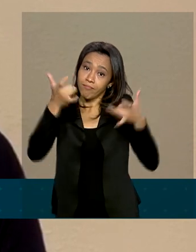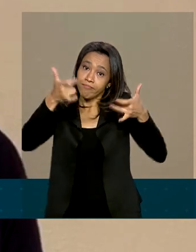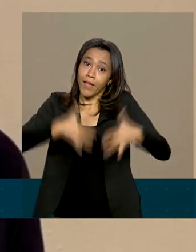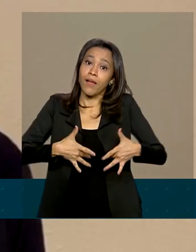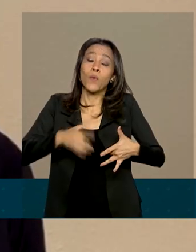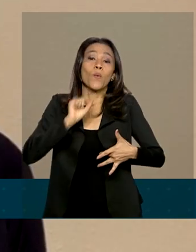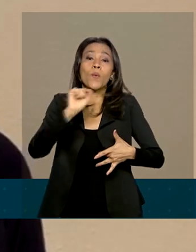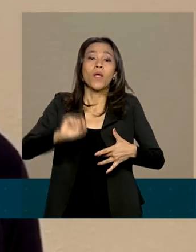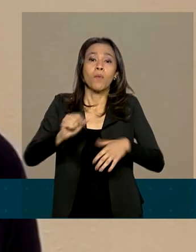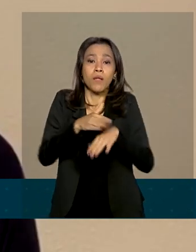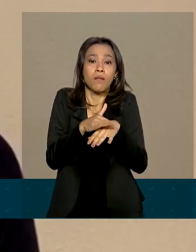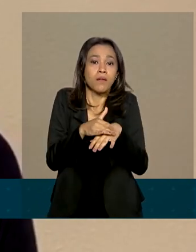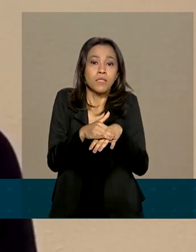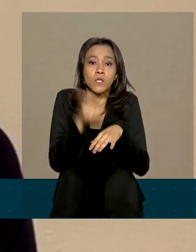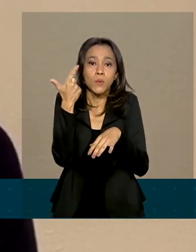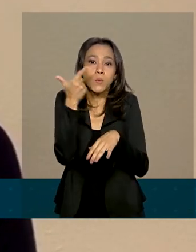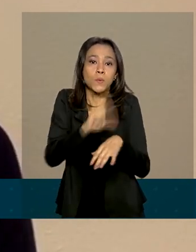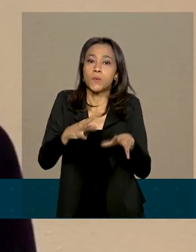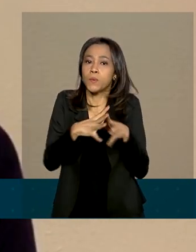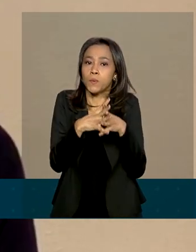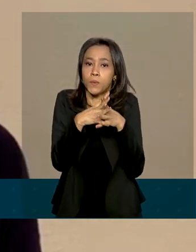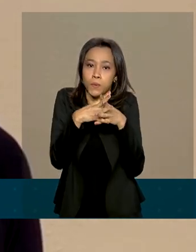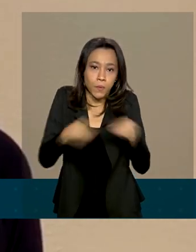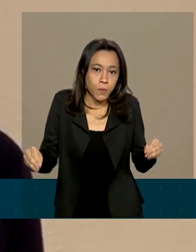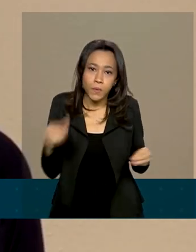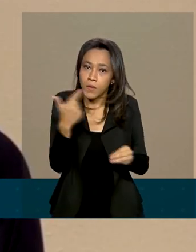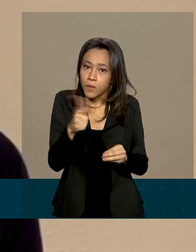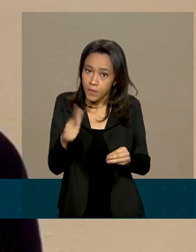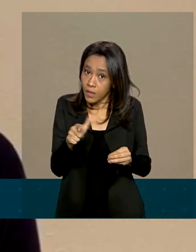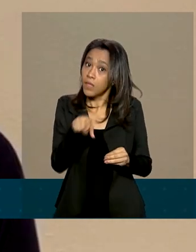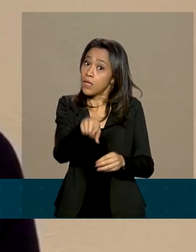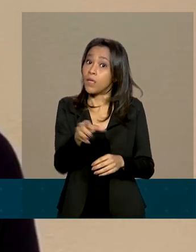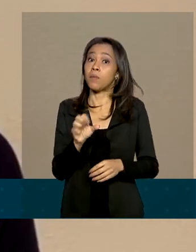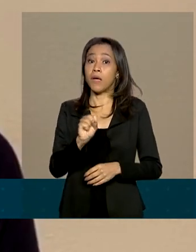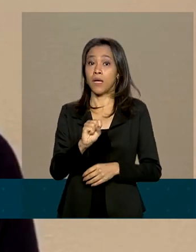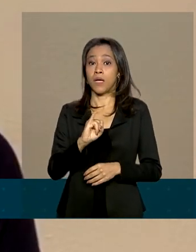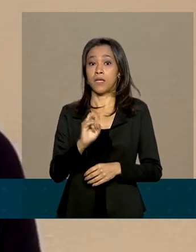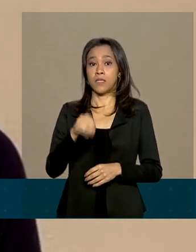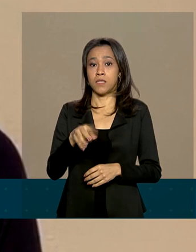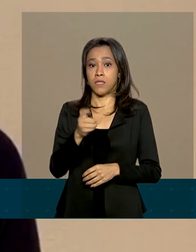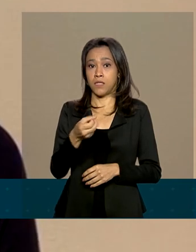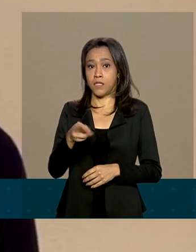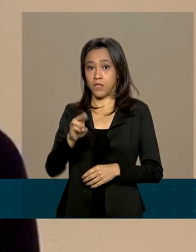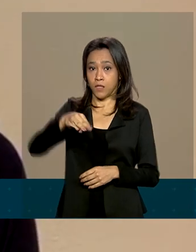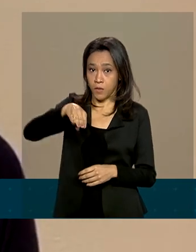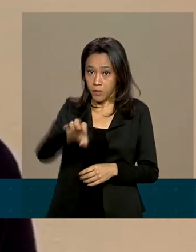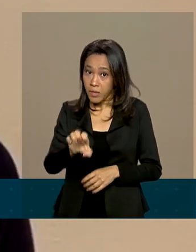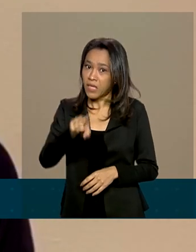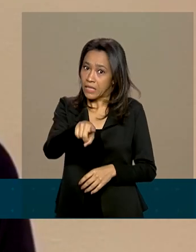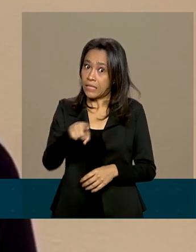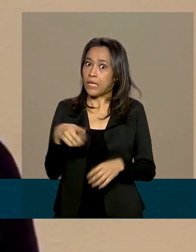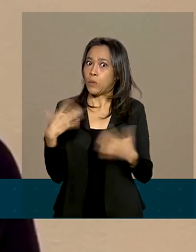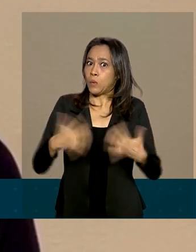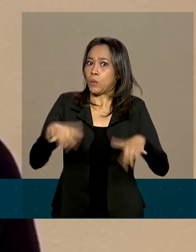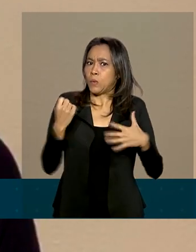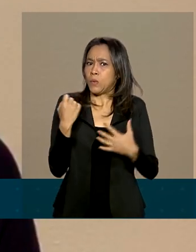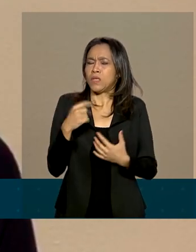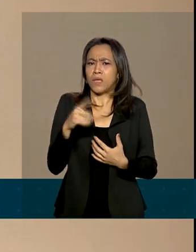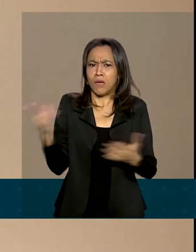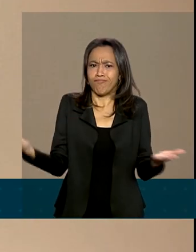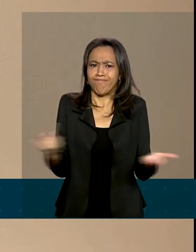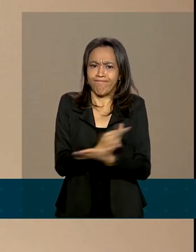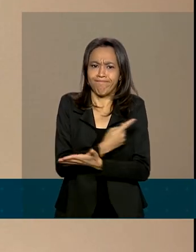uma doença incurável, a síndrome hemolítico-urêmica atípica, que é rara e ataca o sistema imunológico.